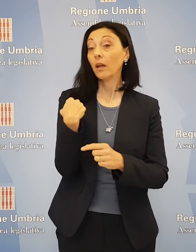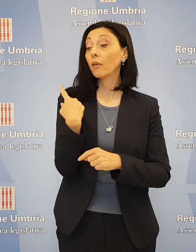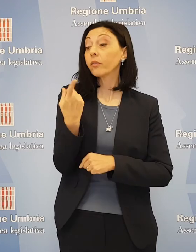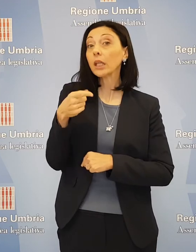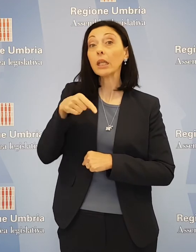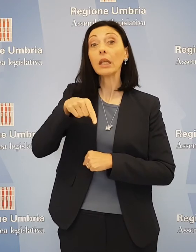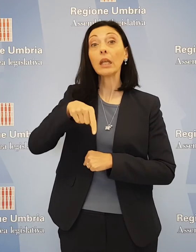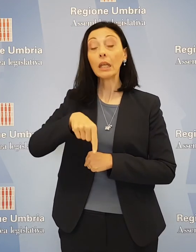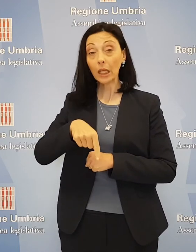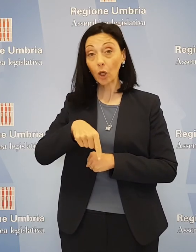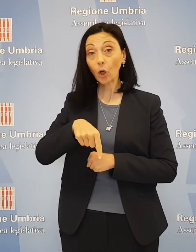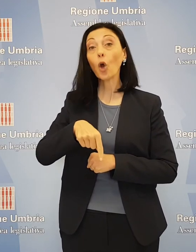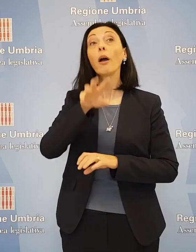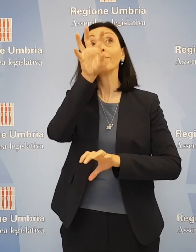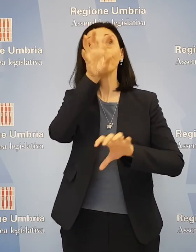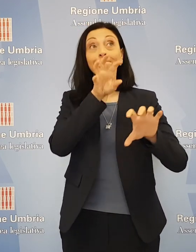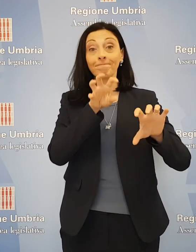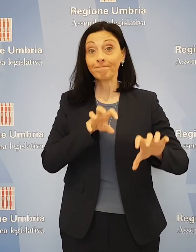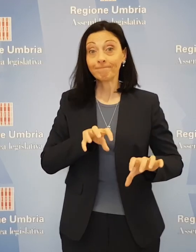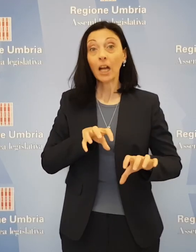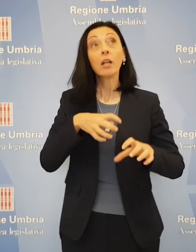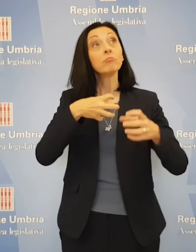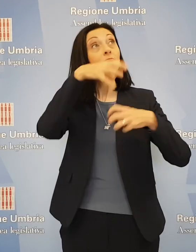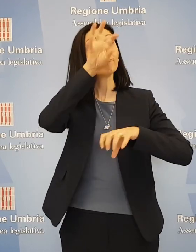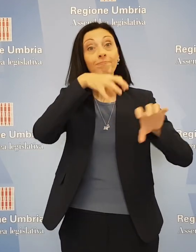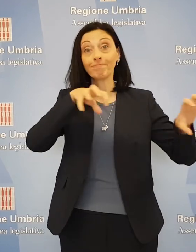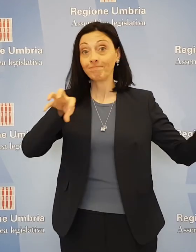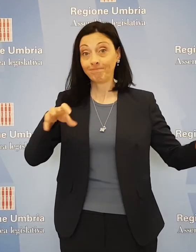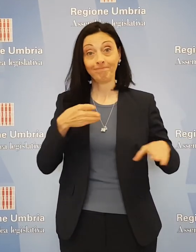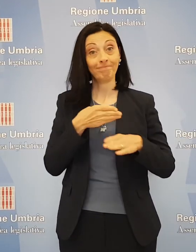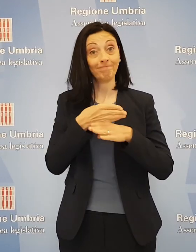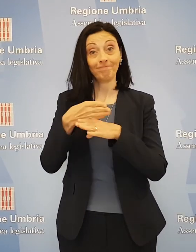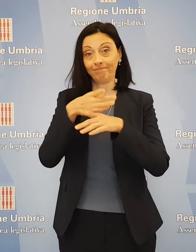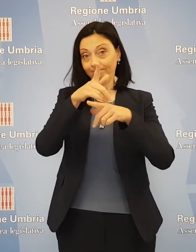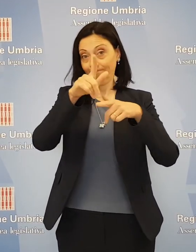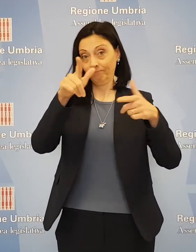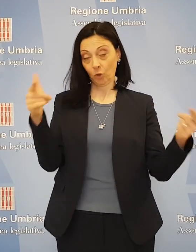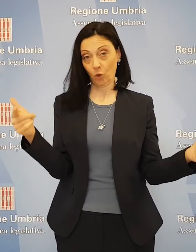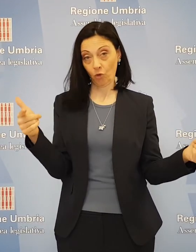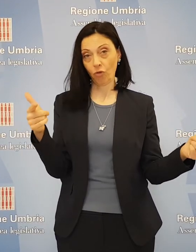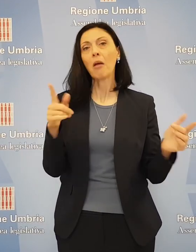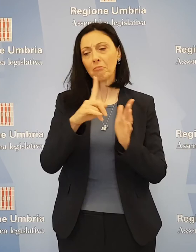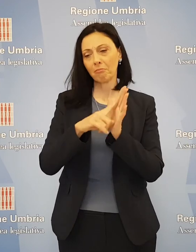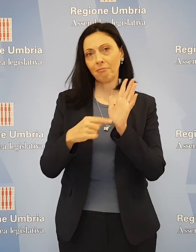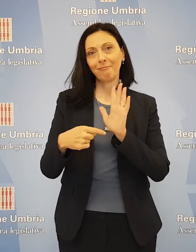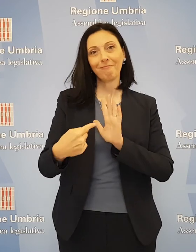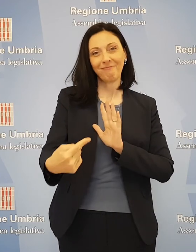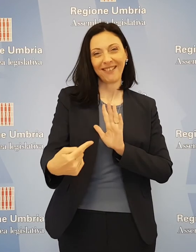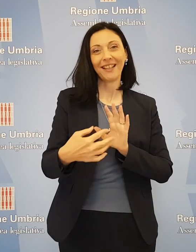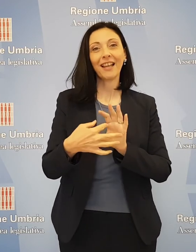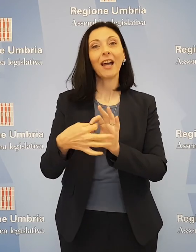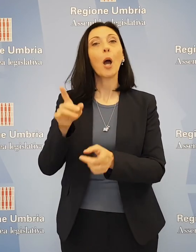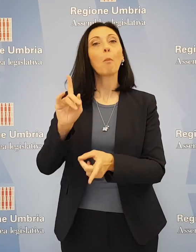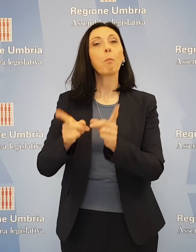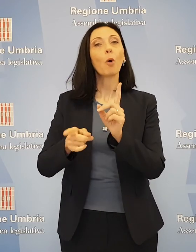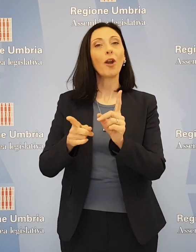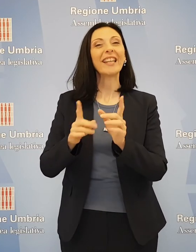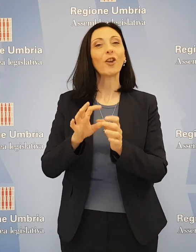non esiste una ripartizione di risorse a livello regionale che verrà effettuata nei prossimi mesi per la politica di